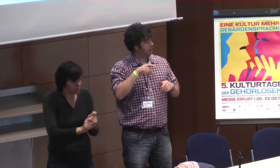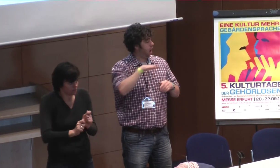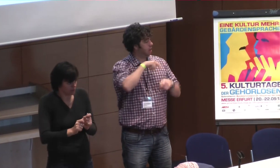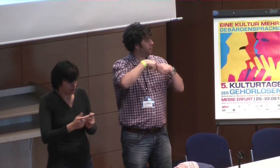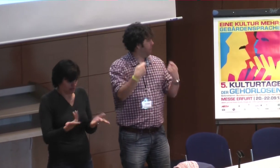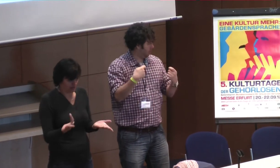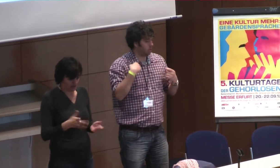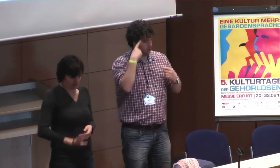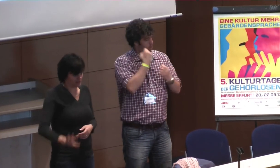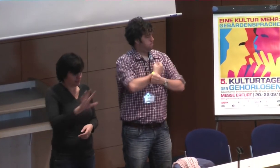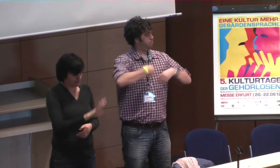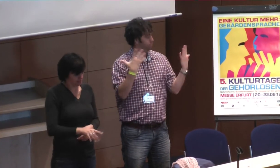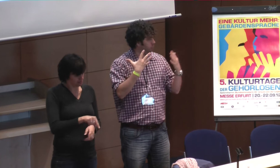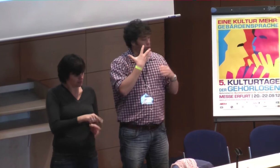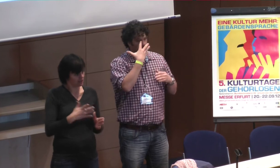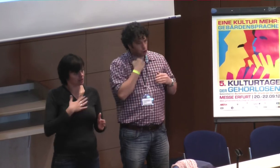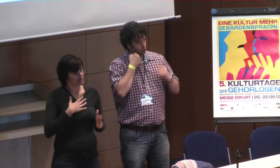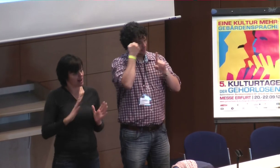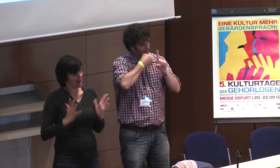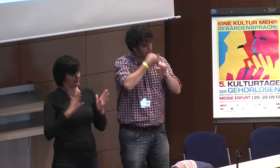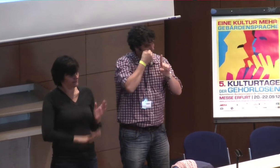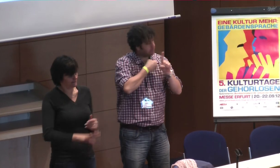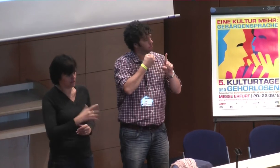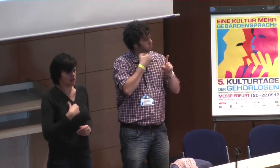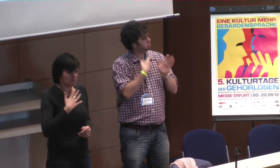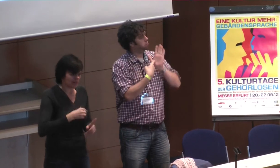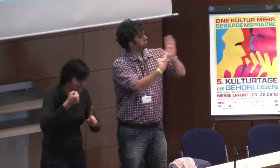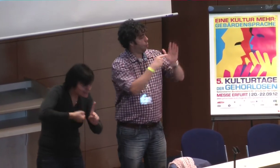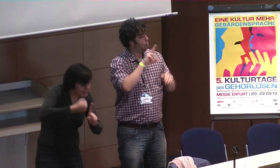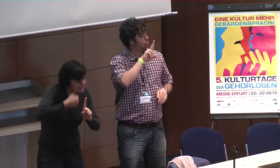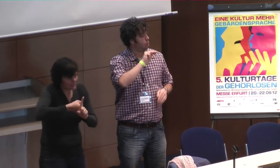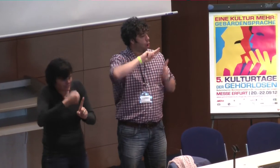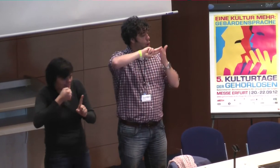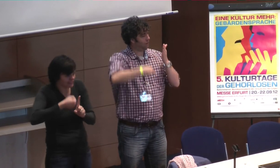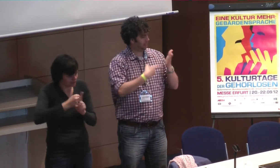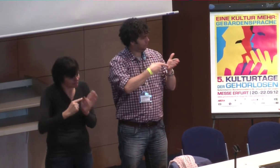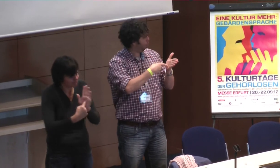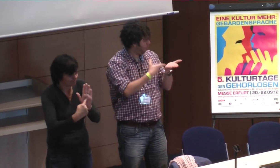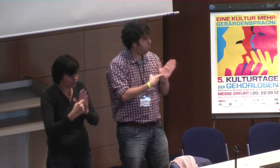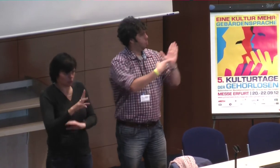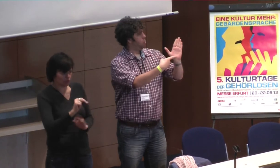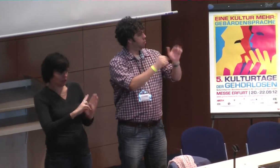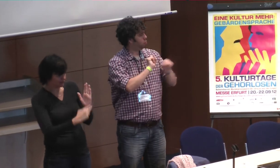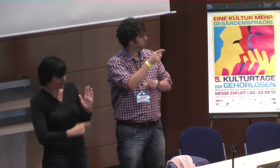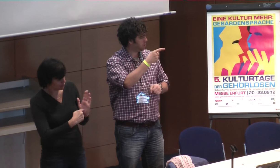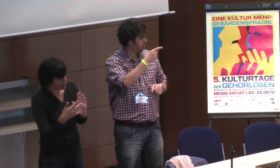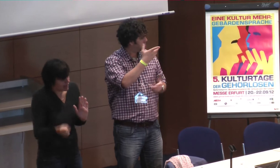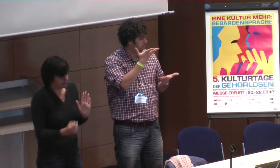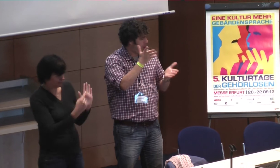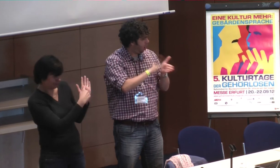Unterverse zu der Schulleitung steht. Und wir als Landesverband sind dann auch ein bisschen explodiert und haben gesagt, liebe Leute, du bittest nicht weiter, wir haben jetzt eine Inkonvention, die gibt